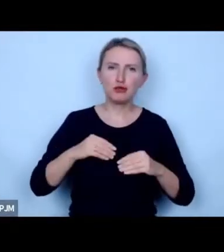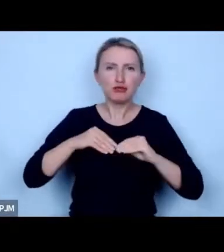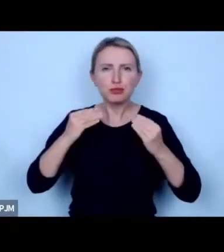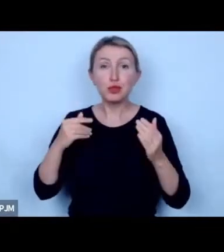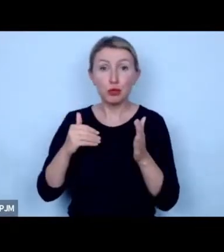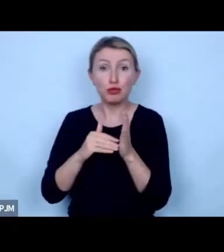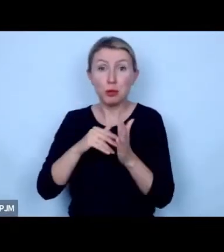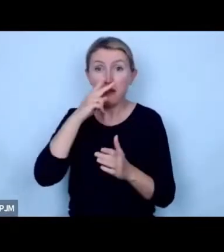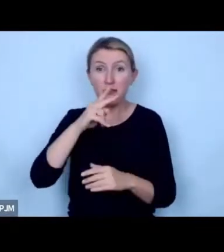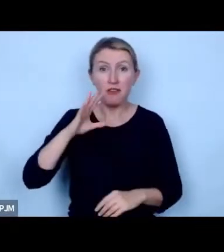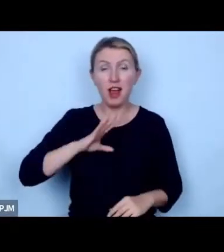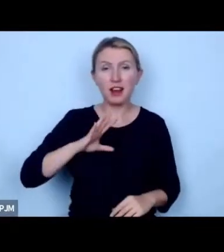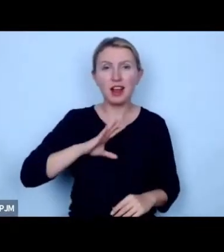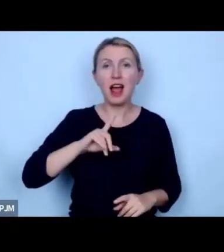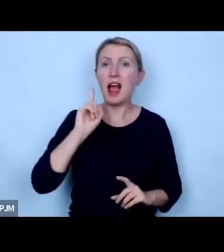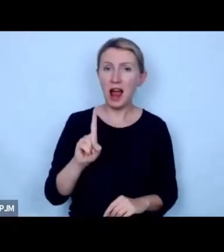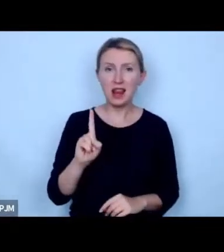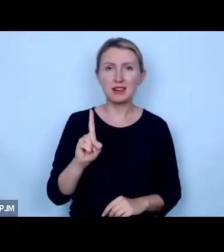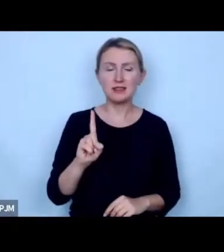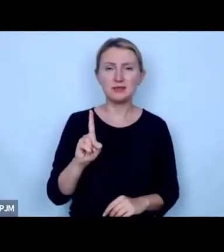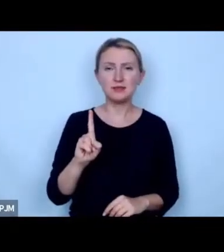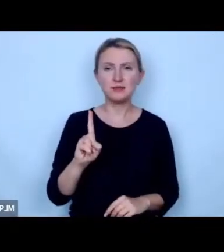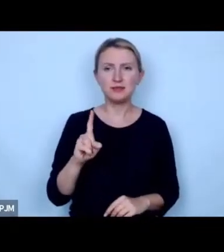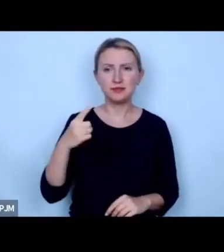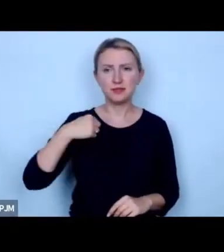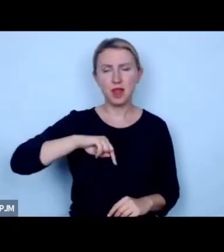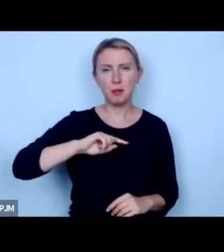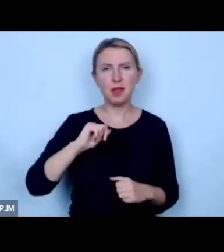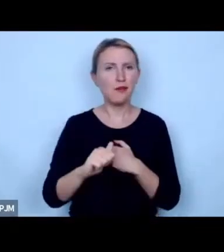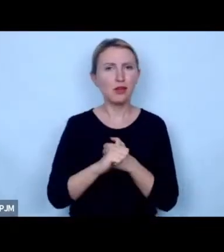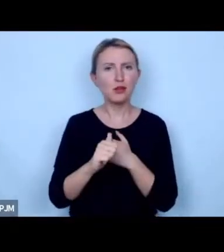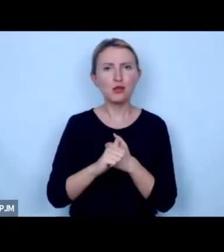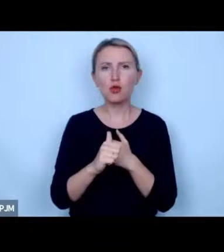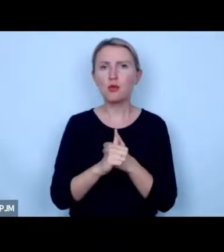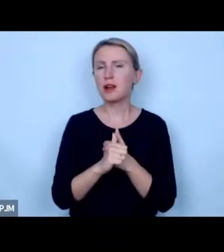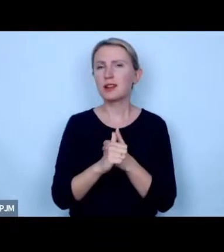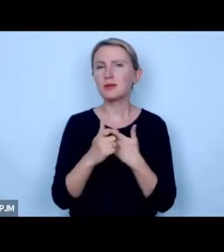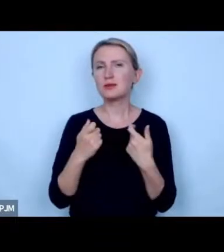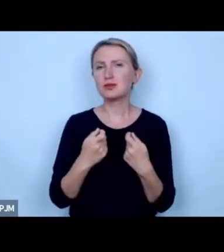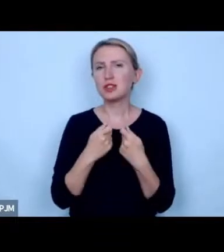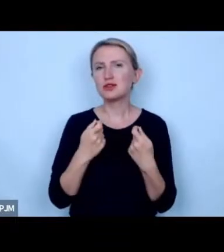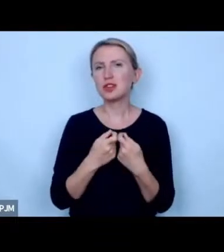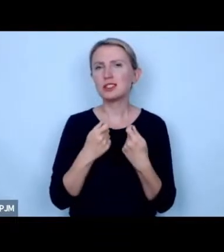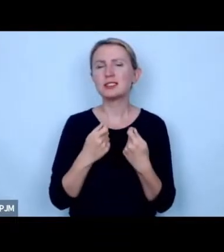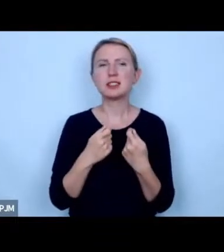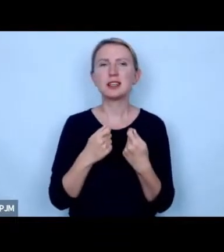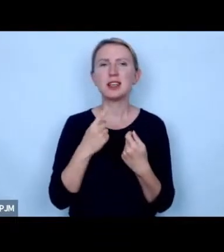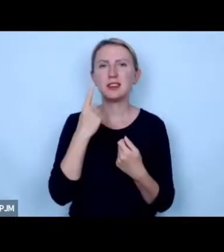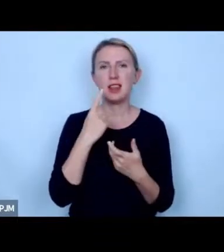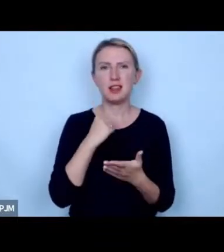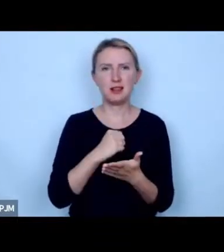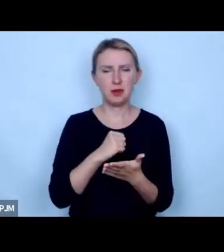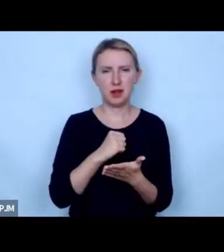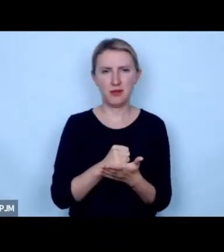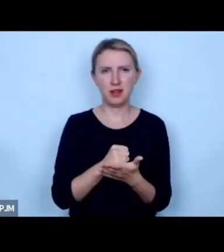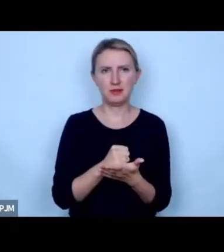jednak mi w tych dokumentach przeszkadza jedna rzecz